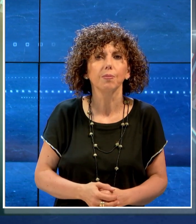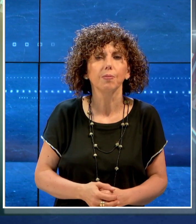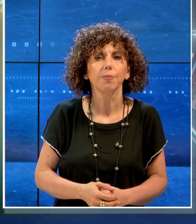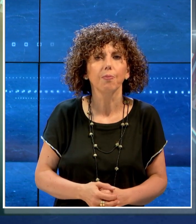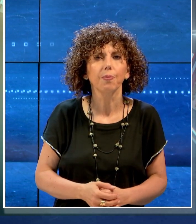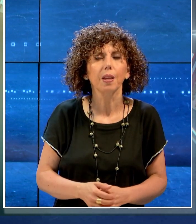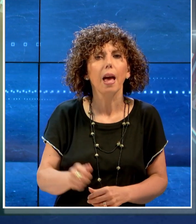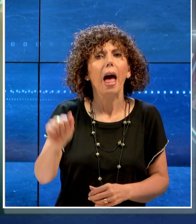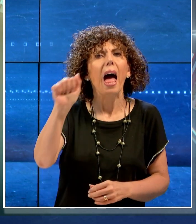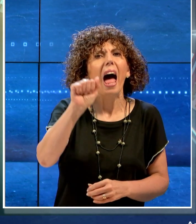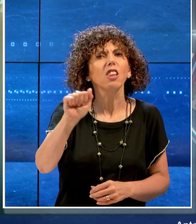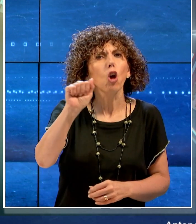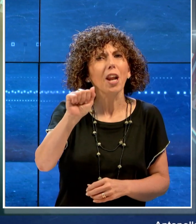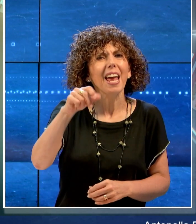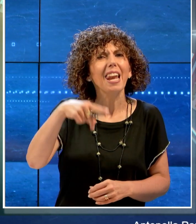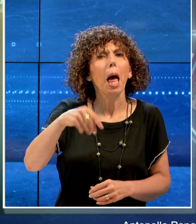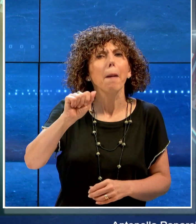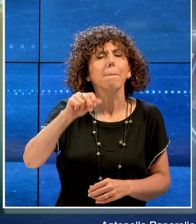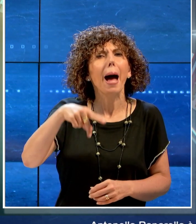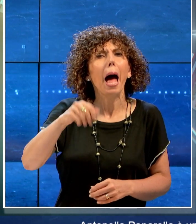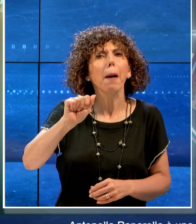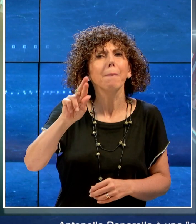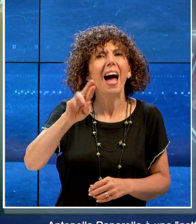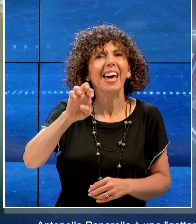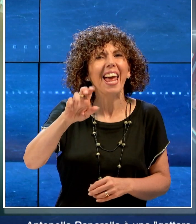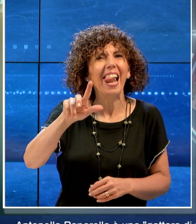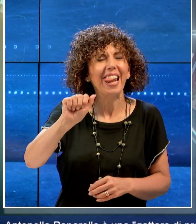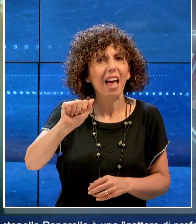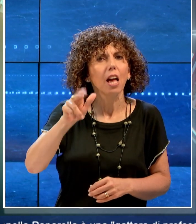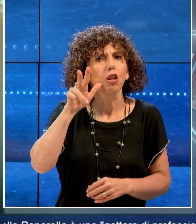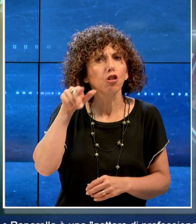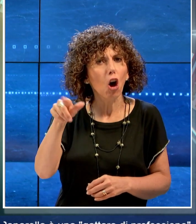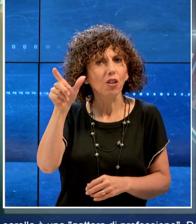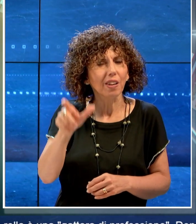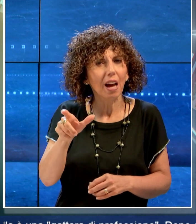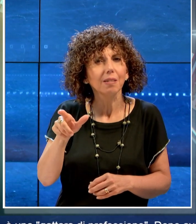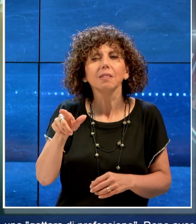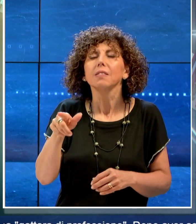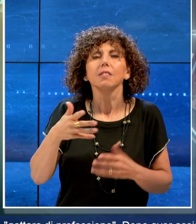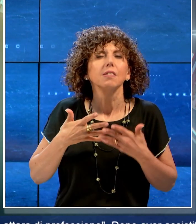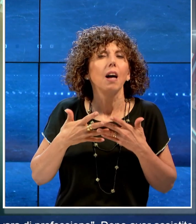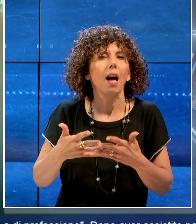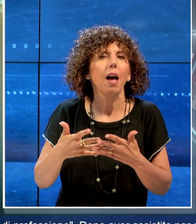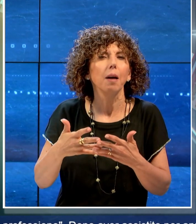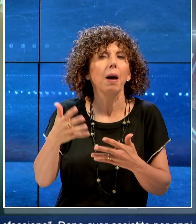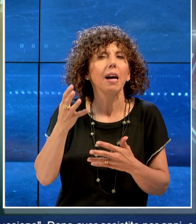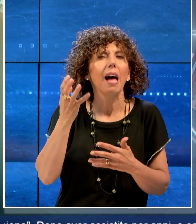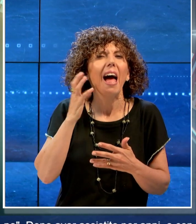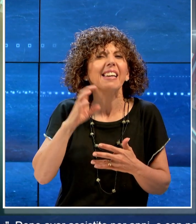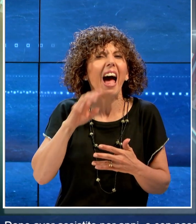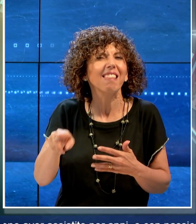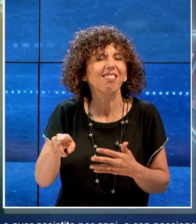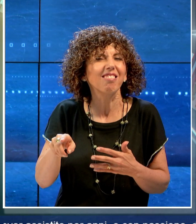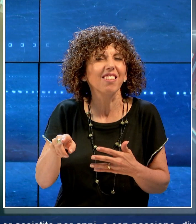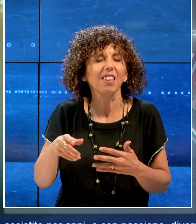Antonella Paparella è una gattara di professione. Dopo aver assistito per anni e con passione